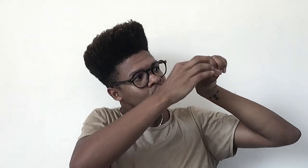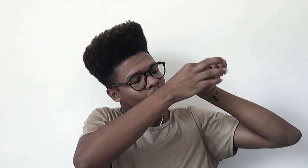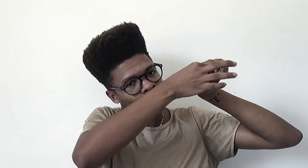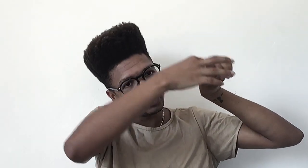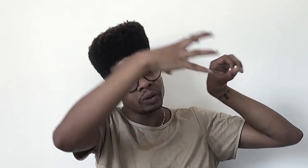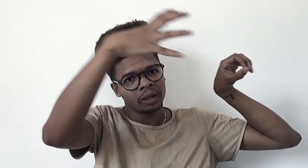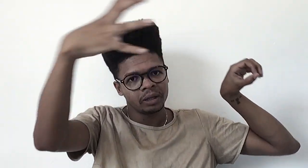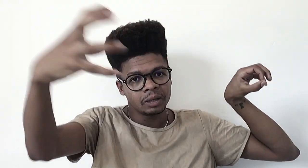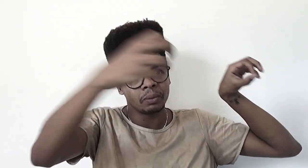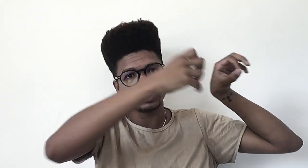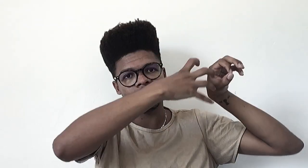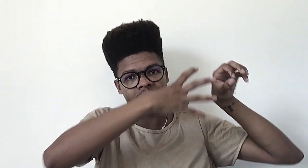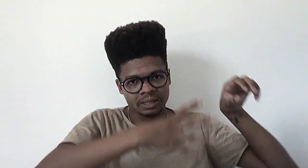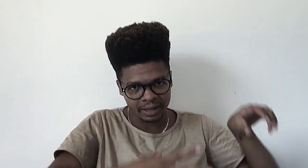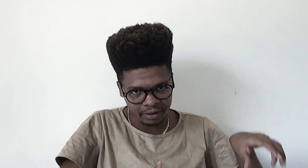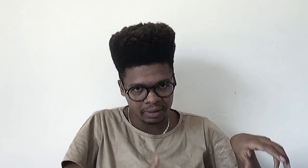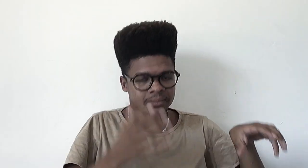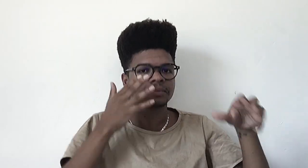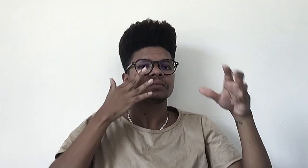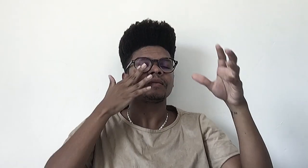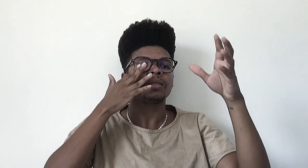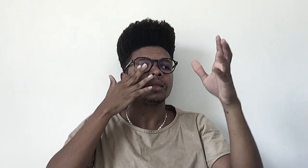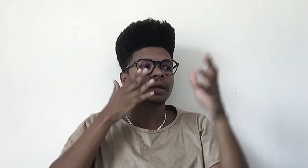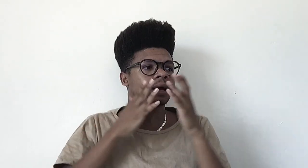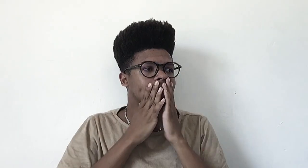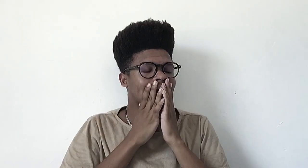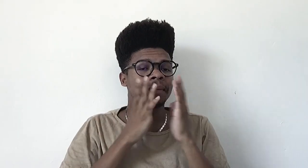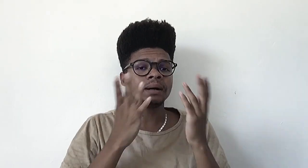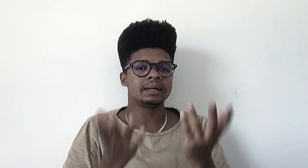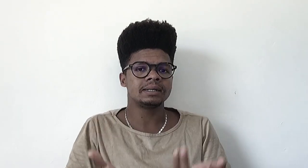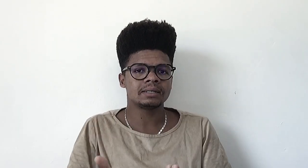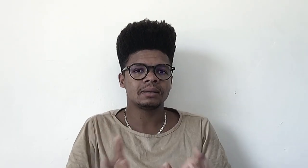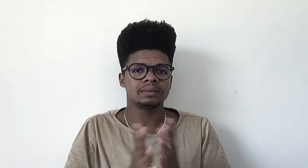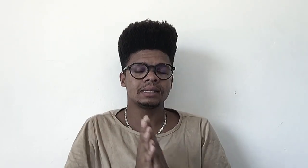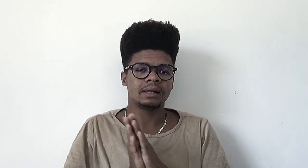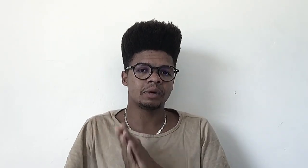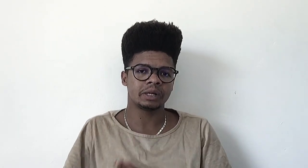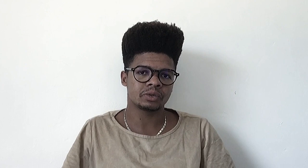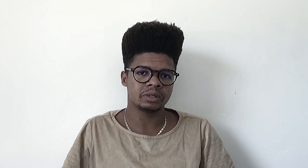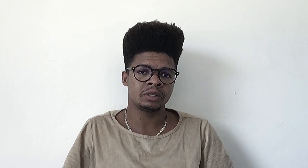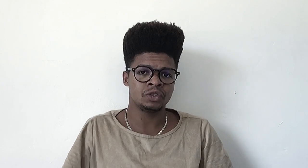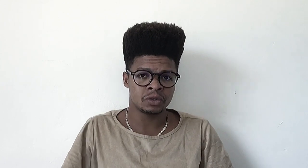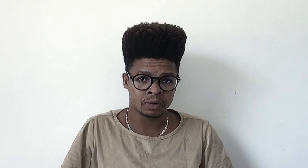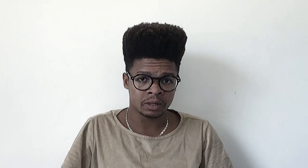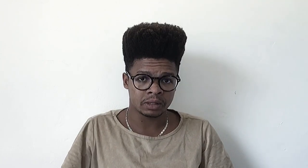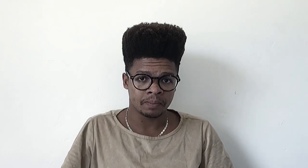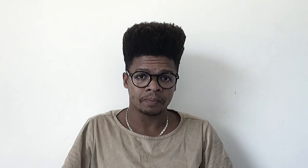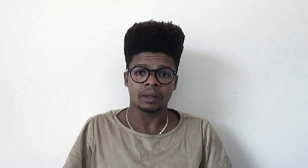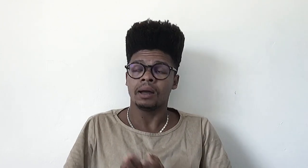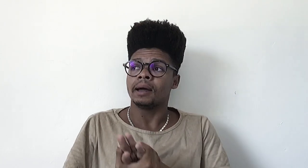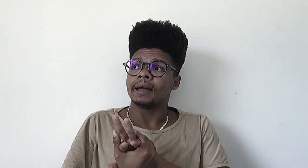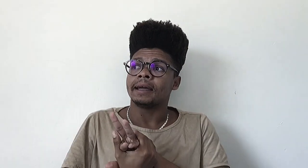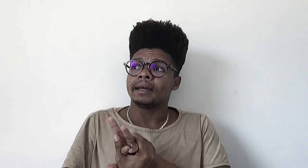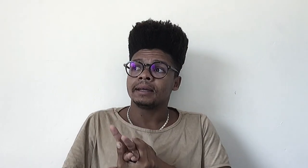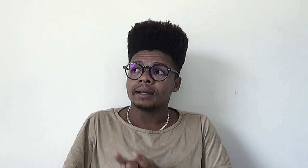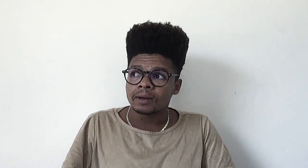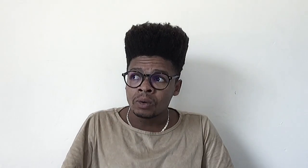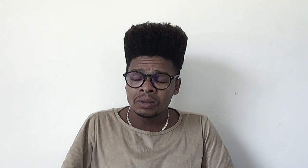olho e que por ele observa, apareça nas elaborações científicas. Como